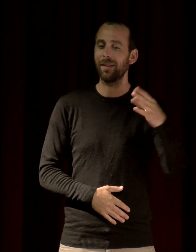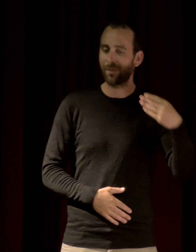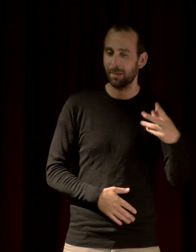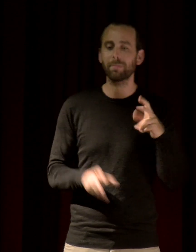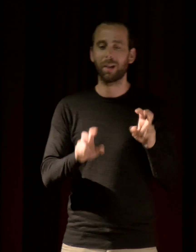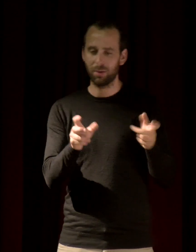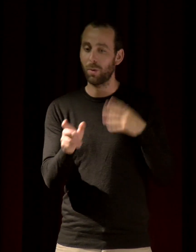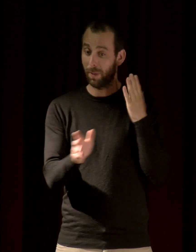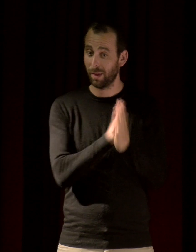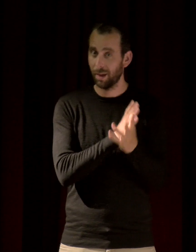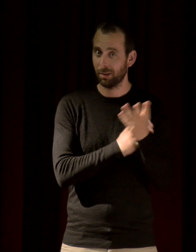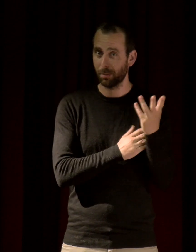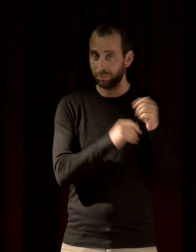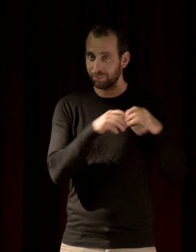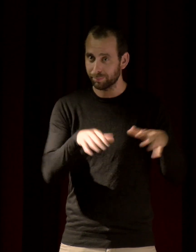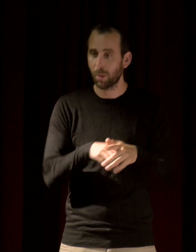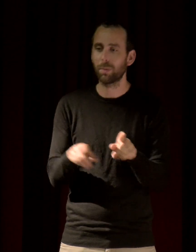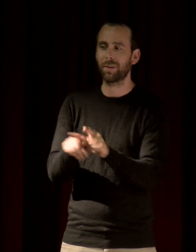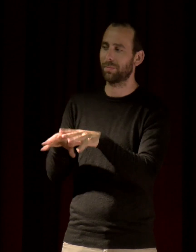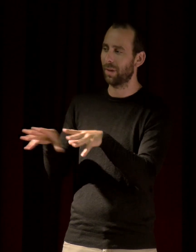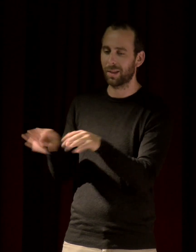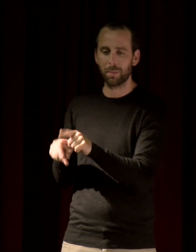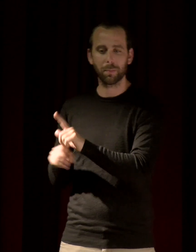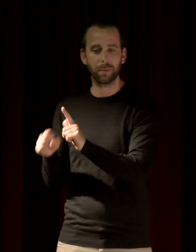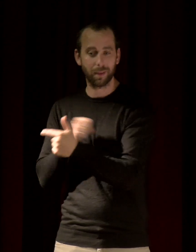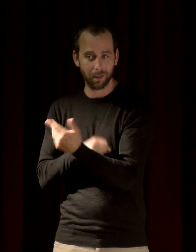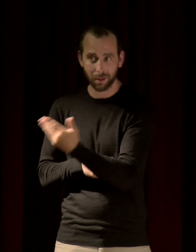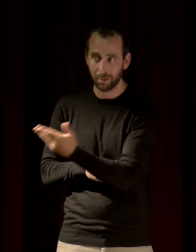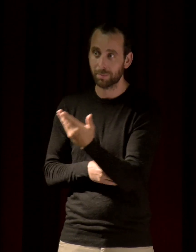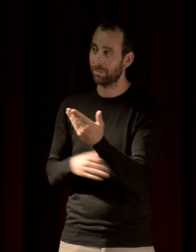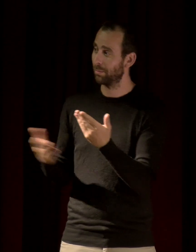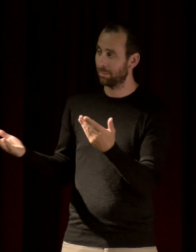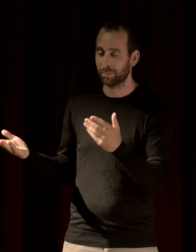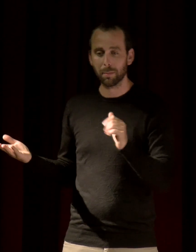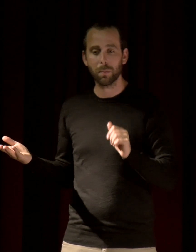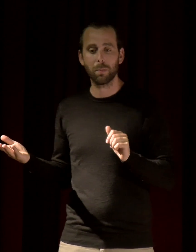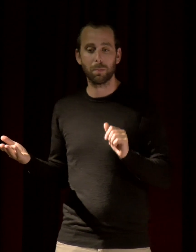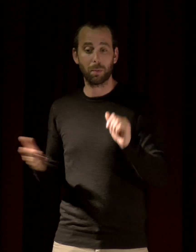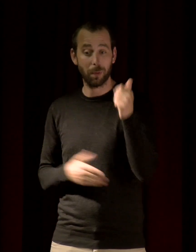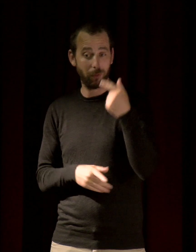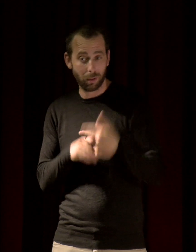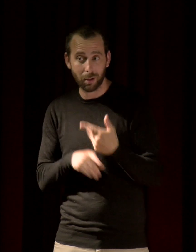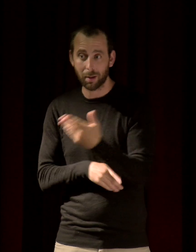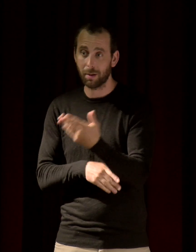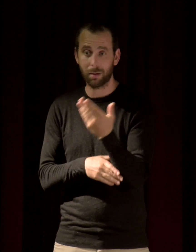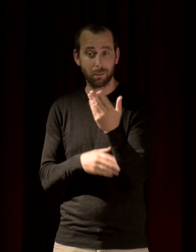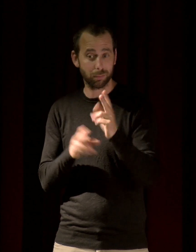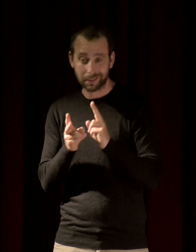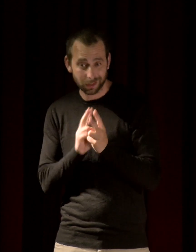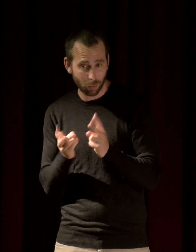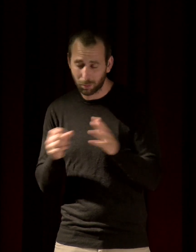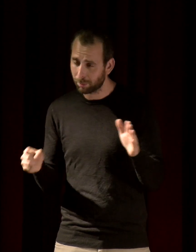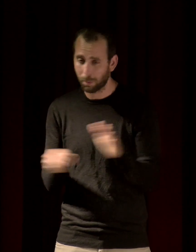l'équipe, formidable équipe de dézel qui a effectué pour une première fois toute la saison